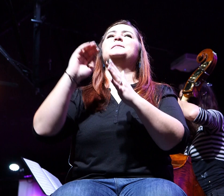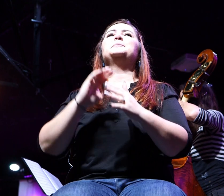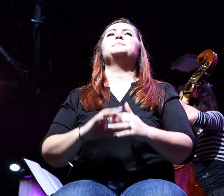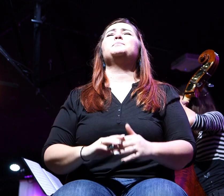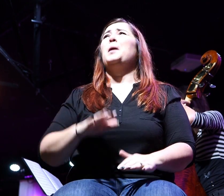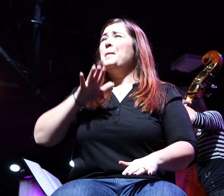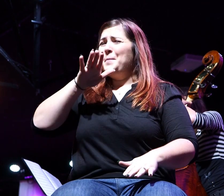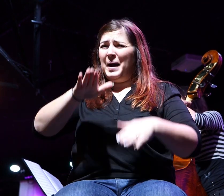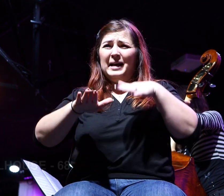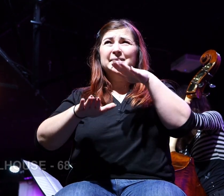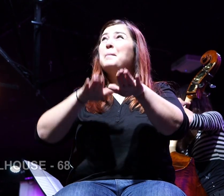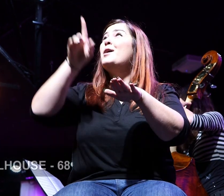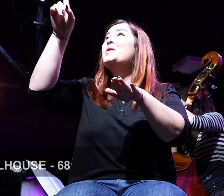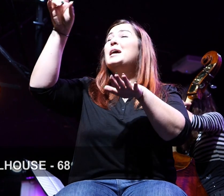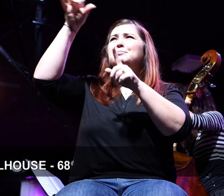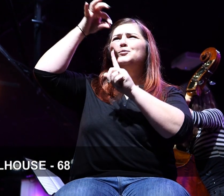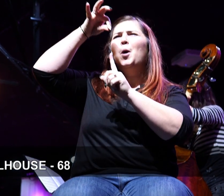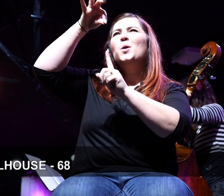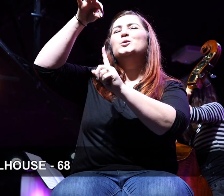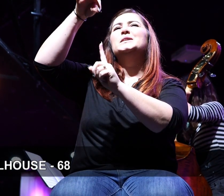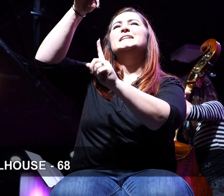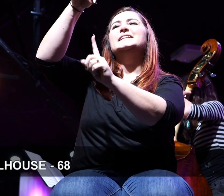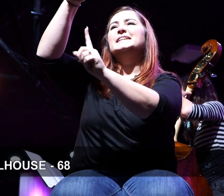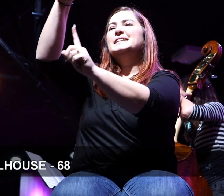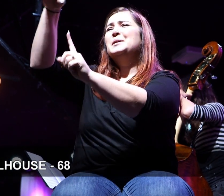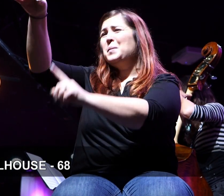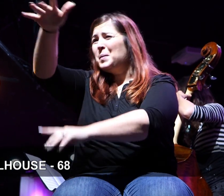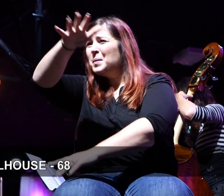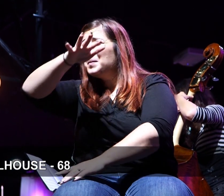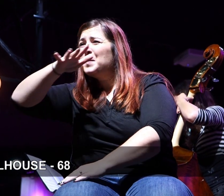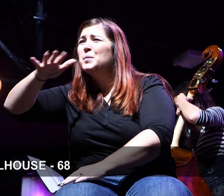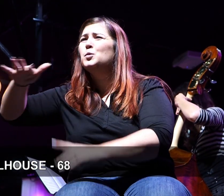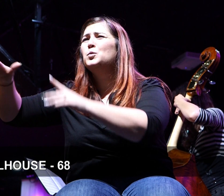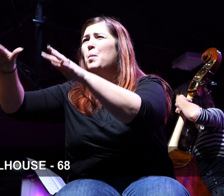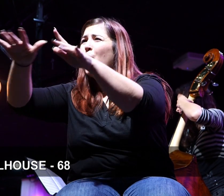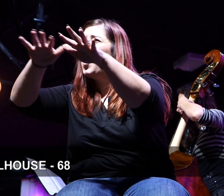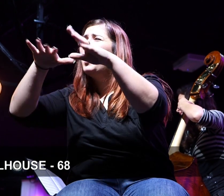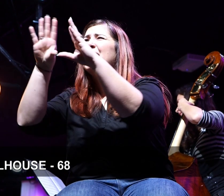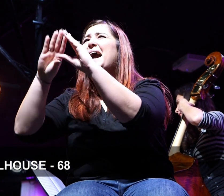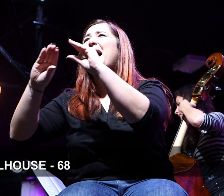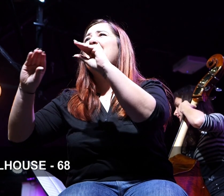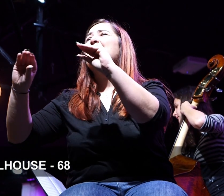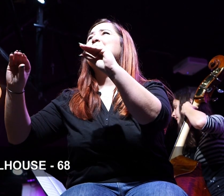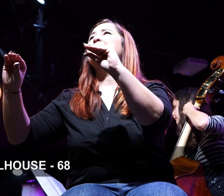Pas à pas il me conduit, au bord des incalmes je le suis,